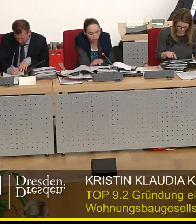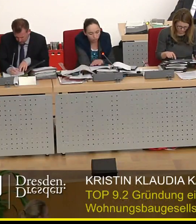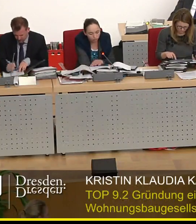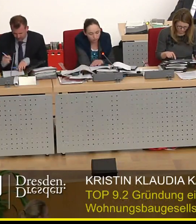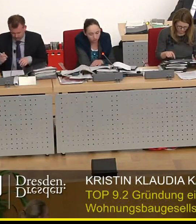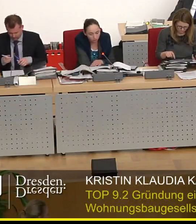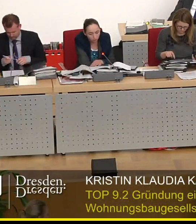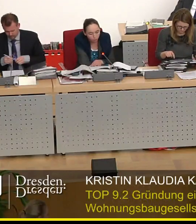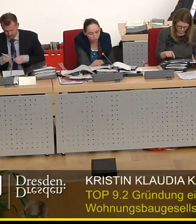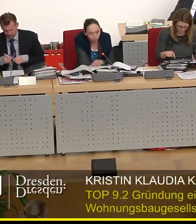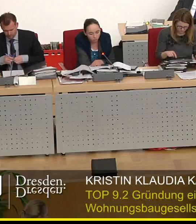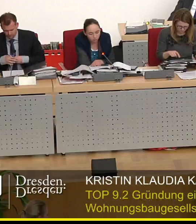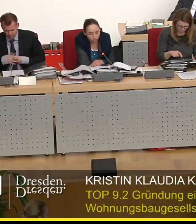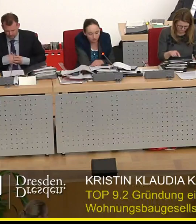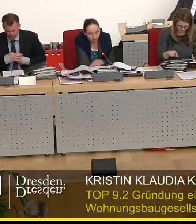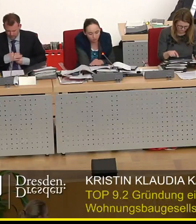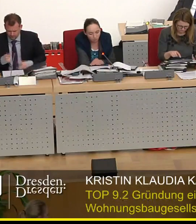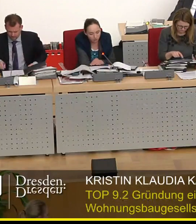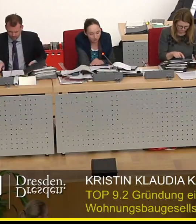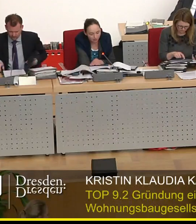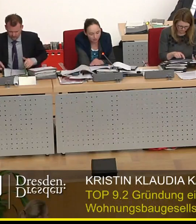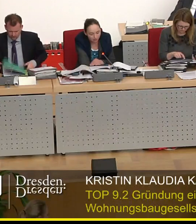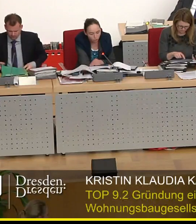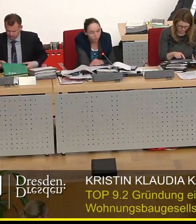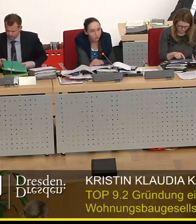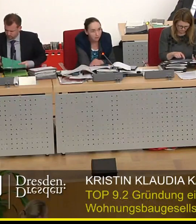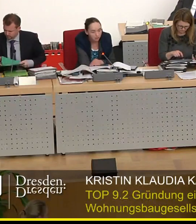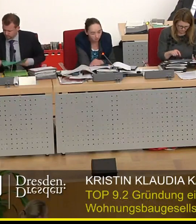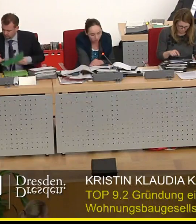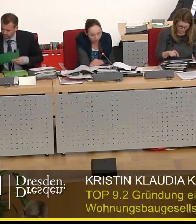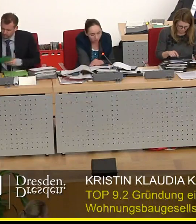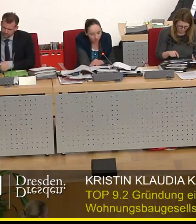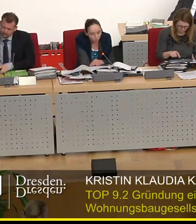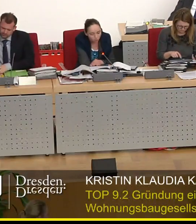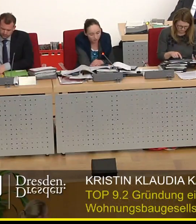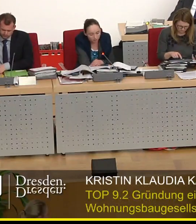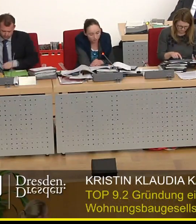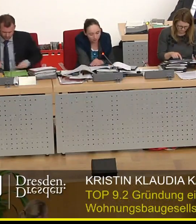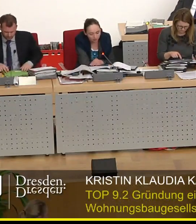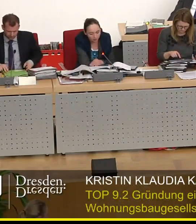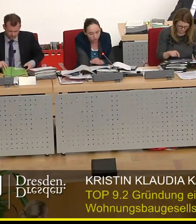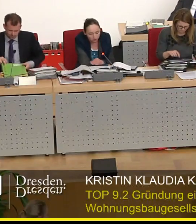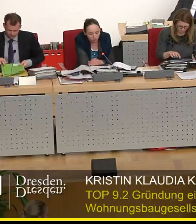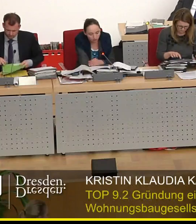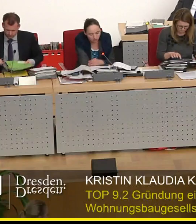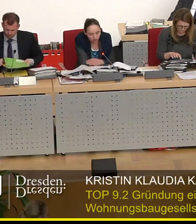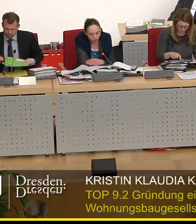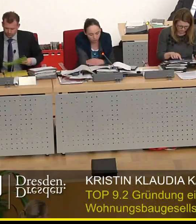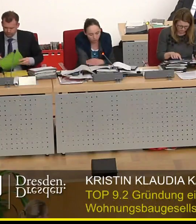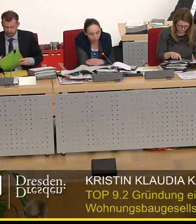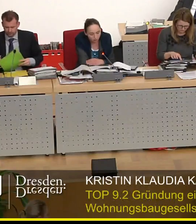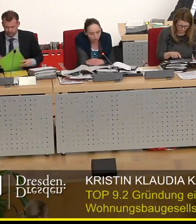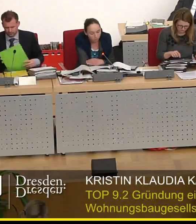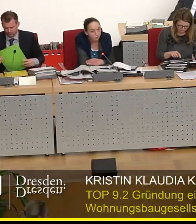bewirtschaftet und verwaltet Wohngebäude zu Mietzwecken auf dem Gebiet der Landeshauptstadt Dresden. EU-Beihilferechtliche Betreuung der